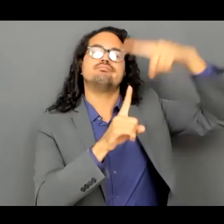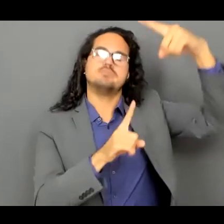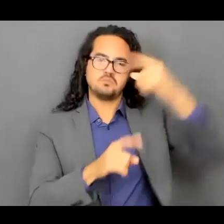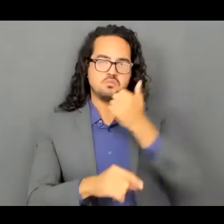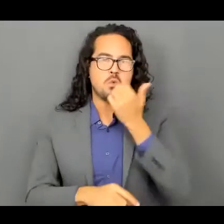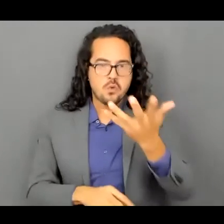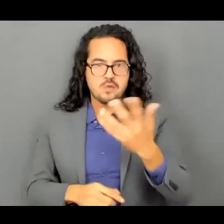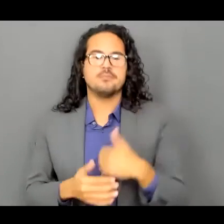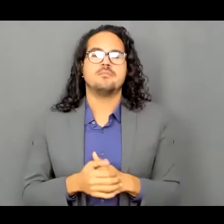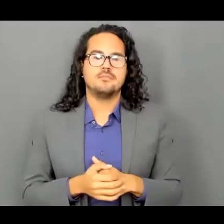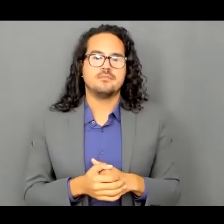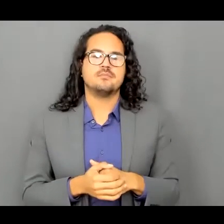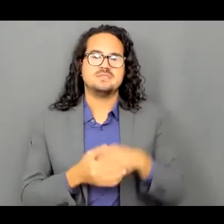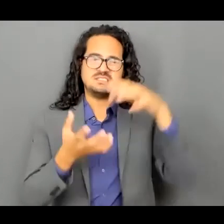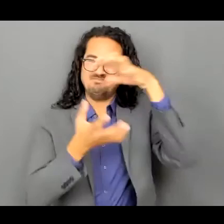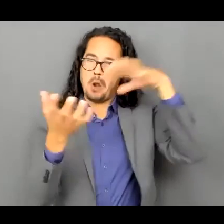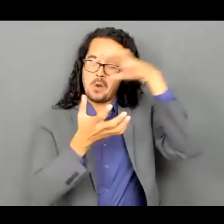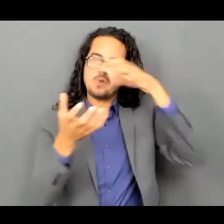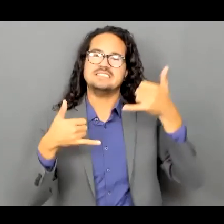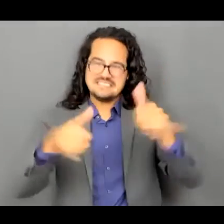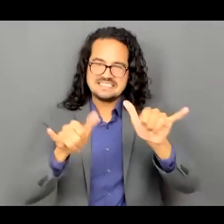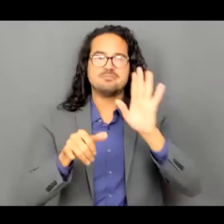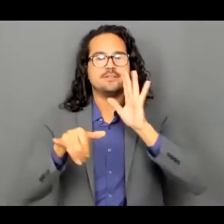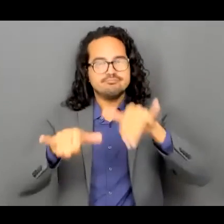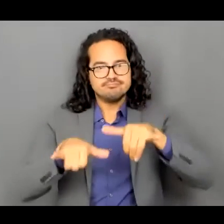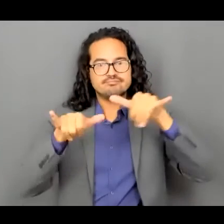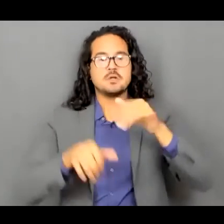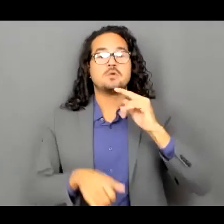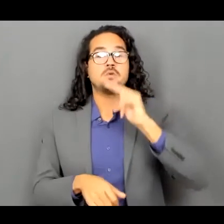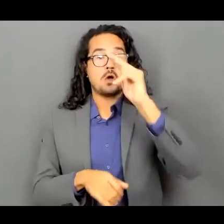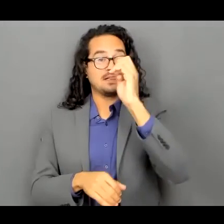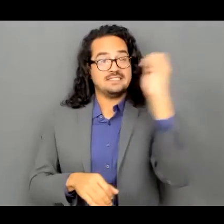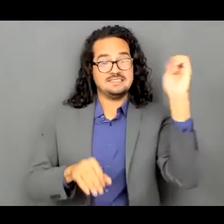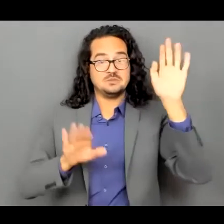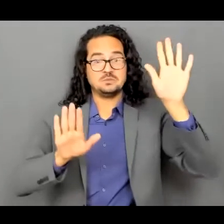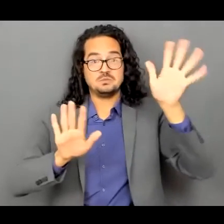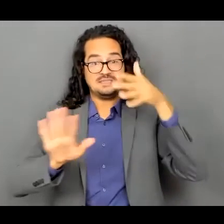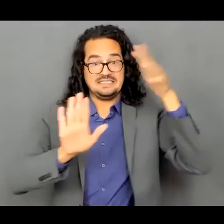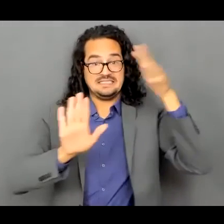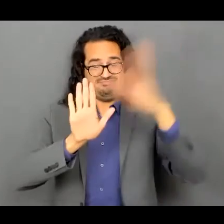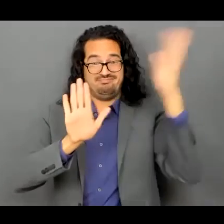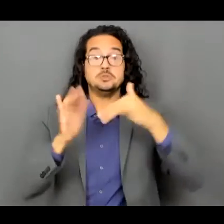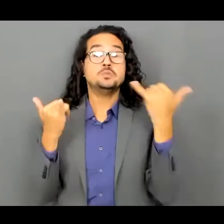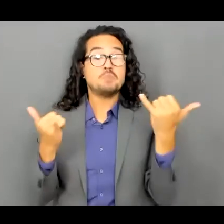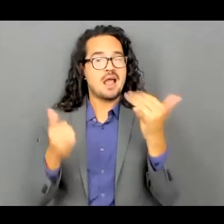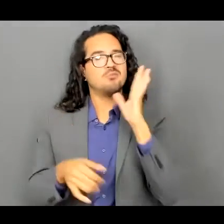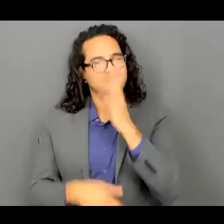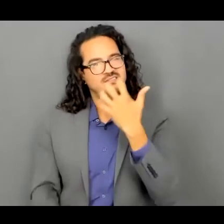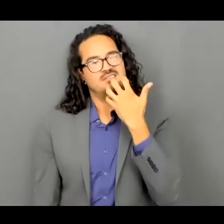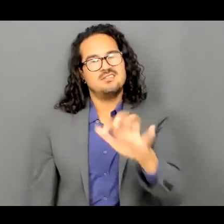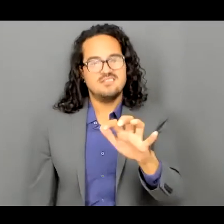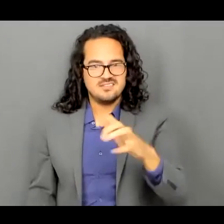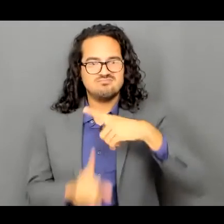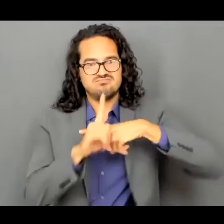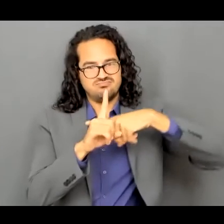qué es lo que pasa estamos viendo muchas brisas el día de hoy que es un día caliente y el día de mañana va a haber una transición